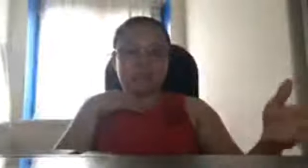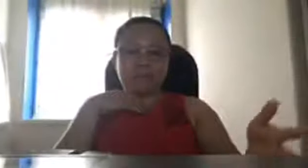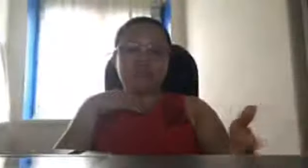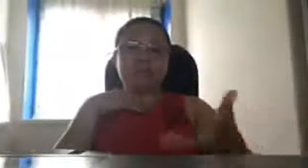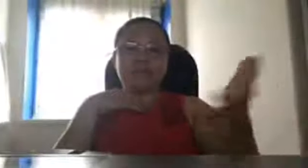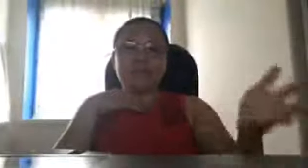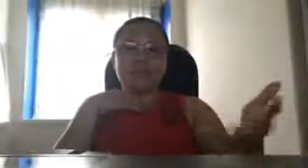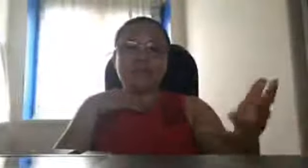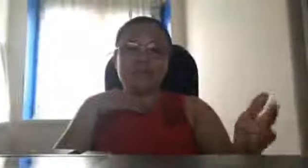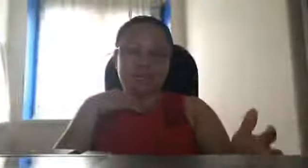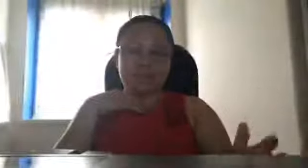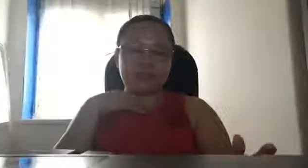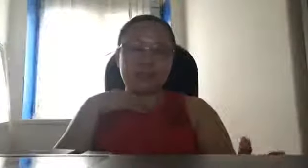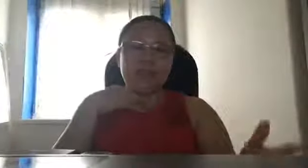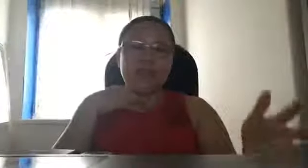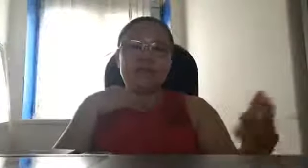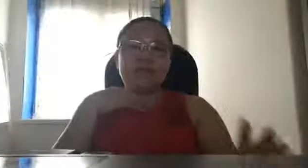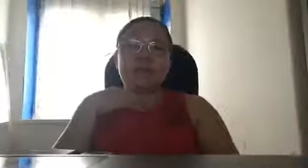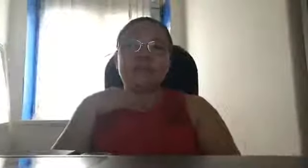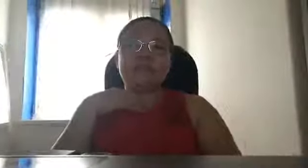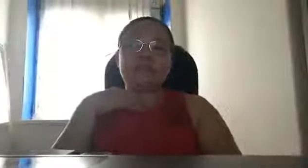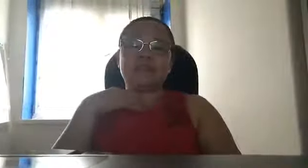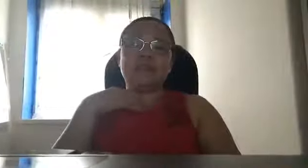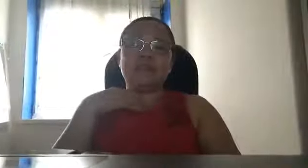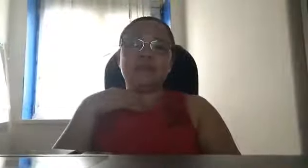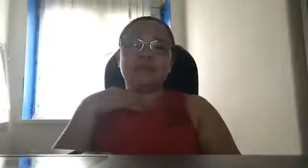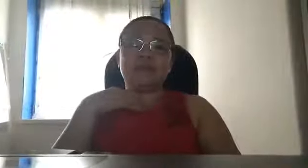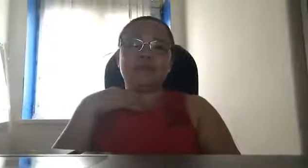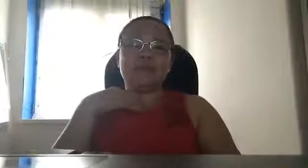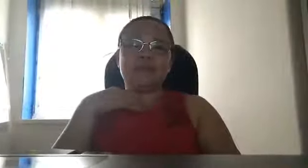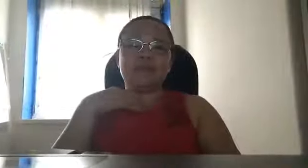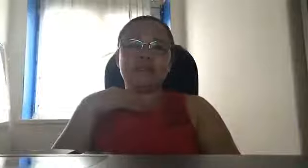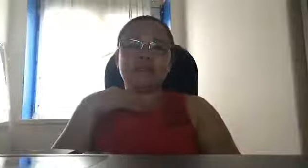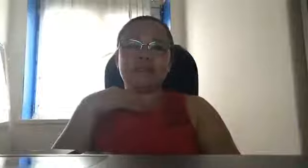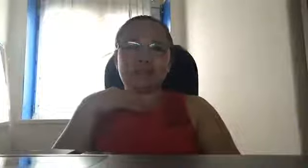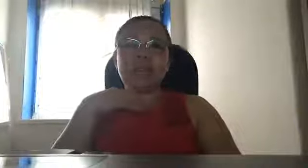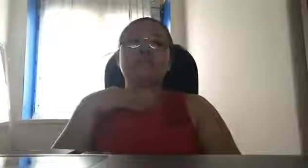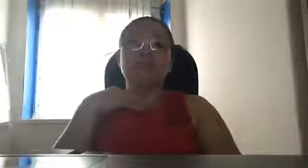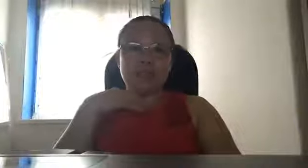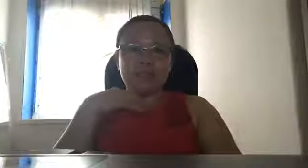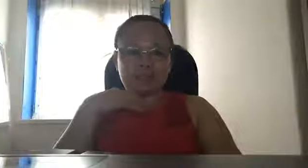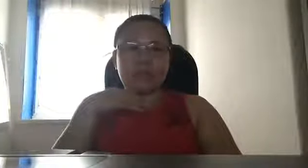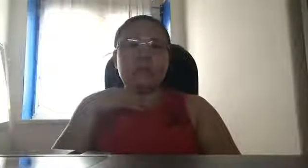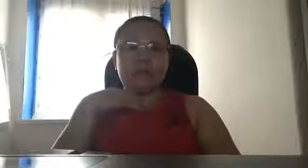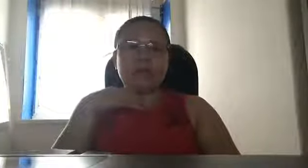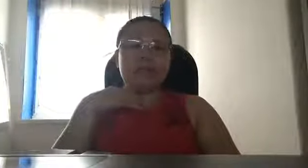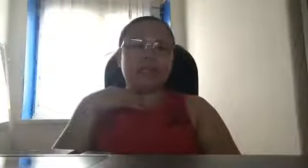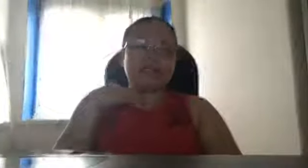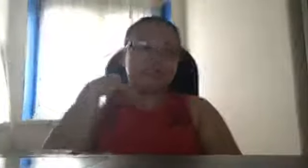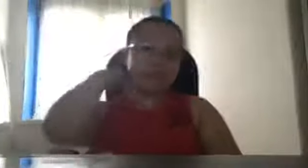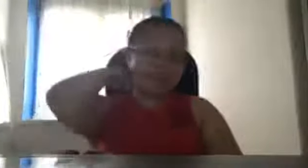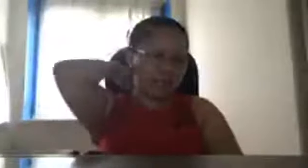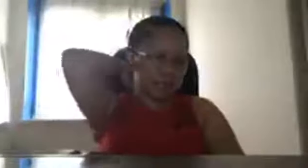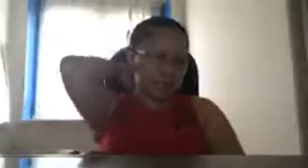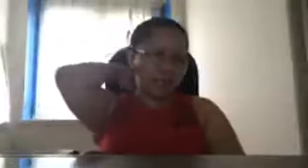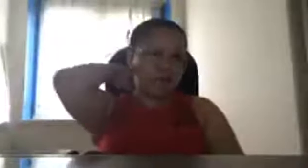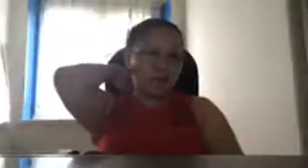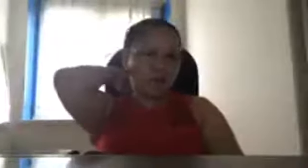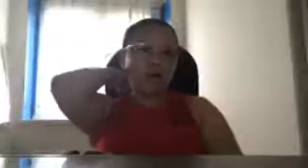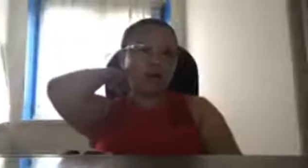papasok dyan sa inyong bansa o tisasabihin ng mga military bakit mga in-hotel ba kami ganyan ganyan or